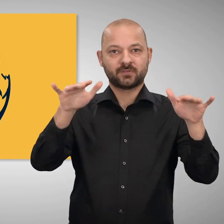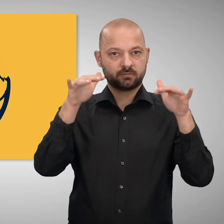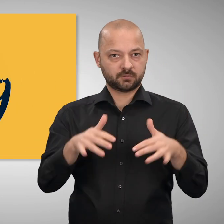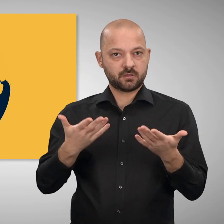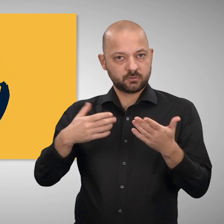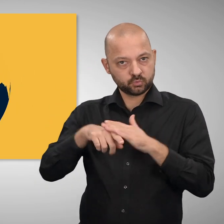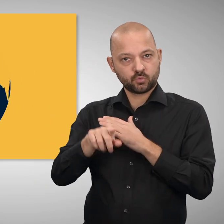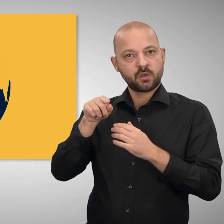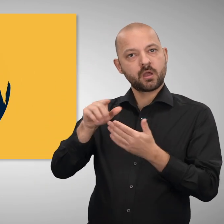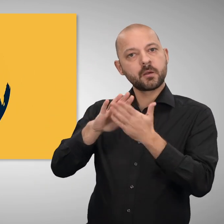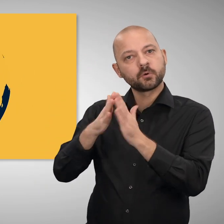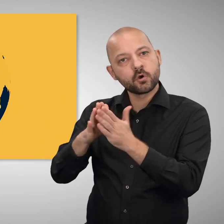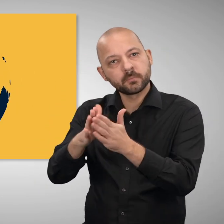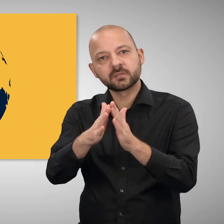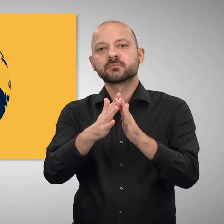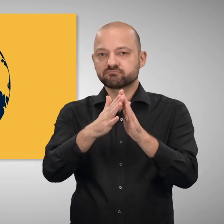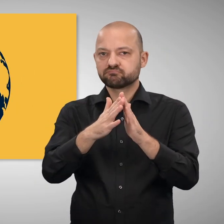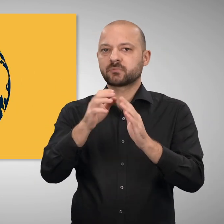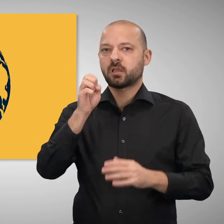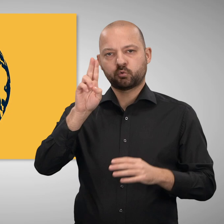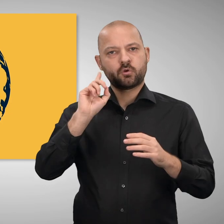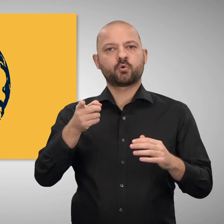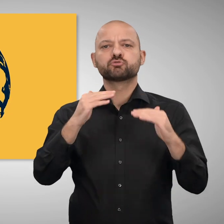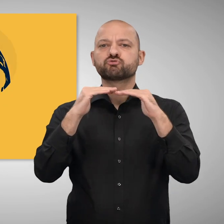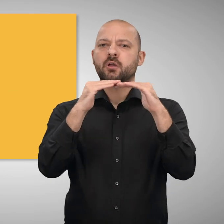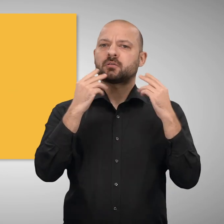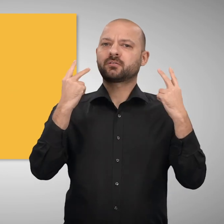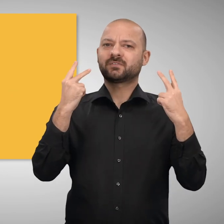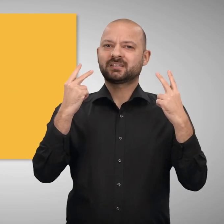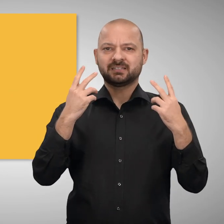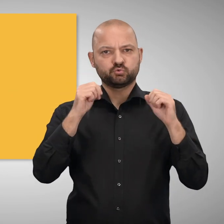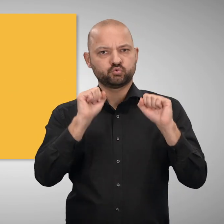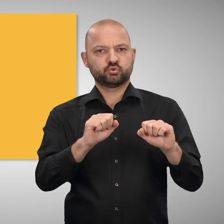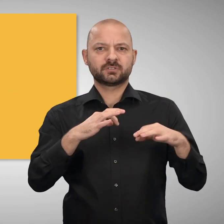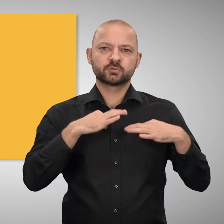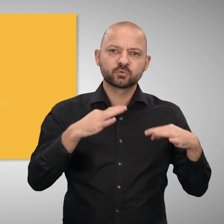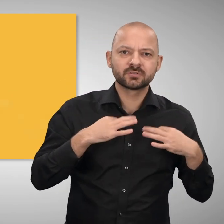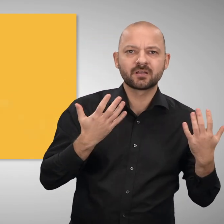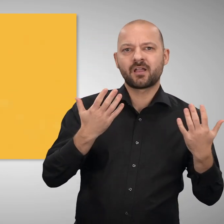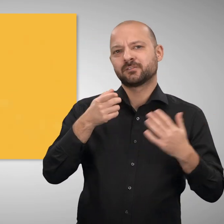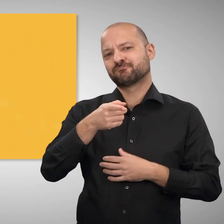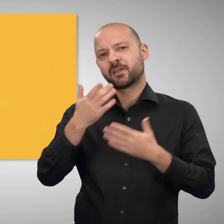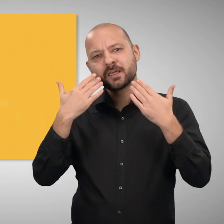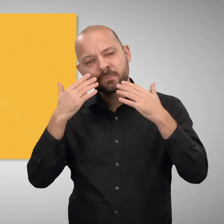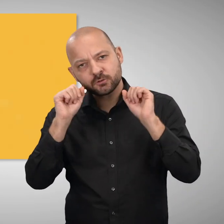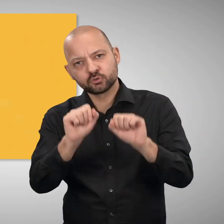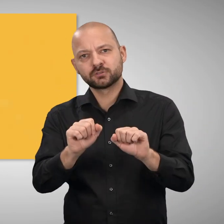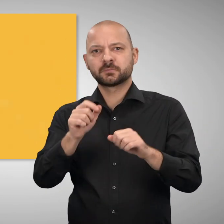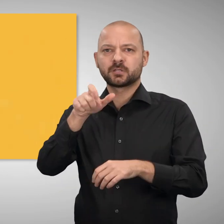Handelsabkommen setzt die Europäische Union weltweit Standards, die unsere Gesundheit, das Klima und die Menschenrechte schützen.